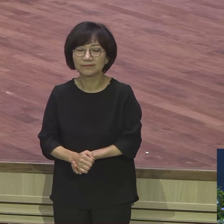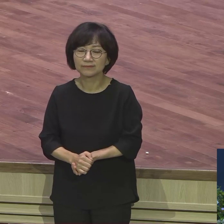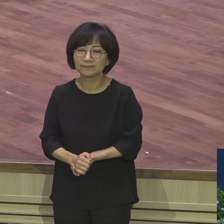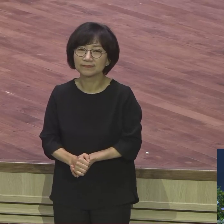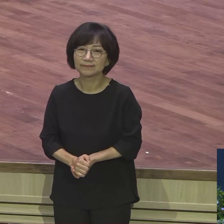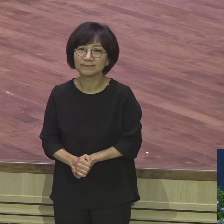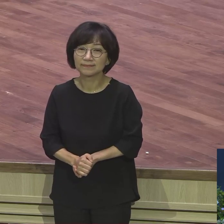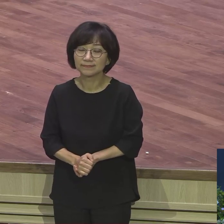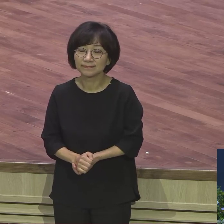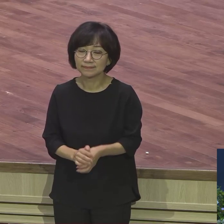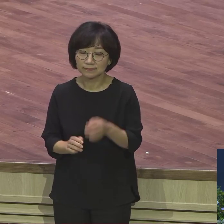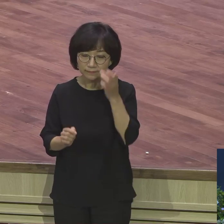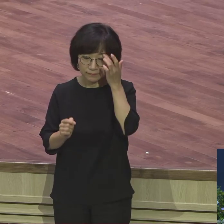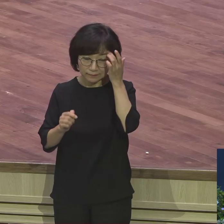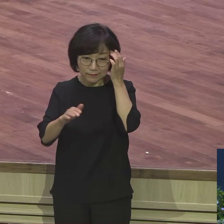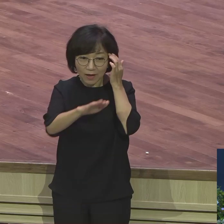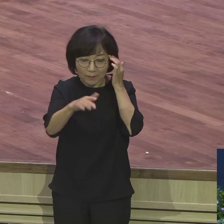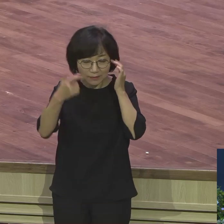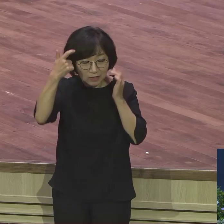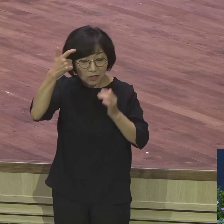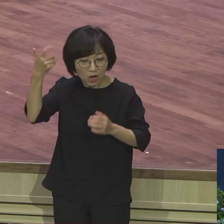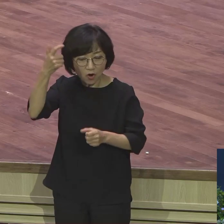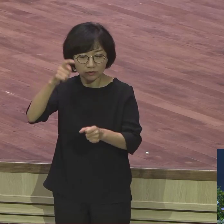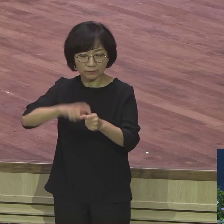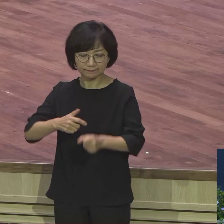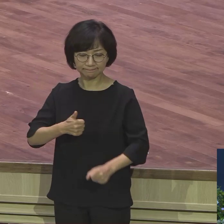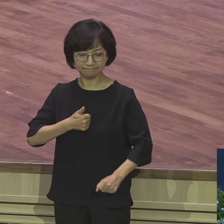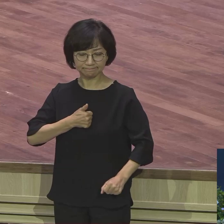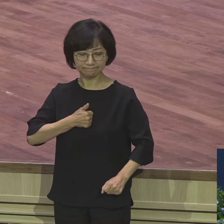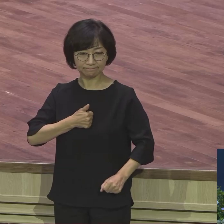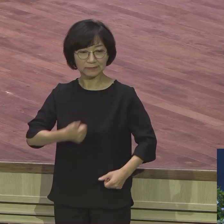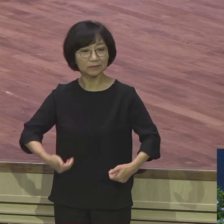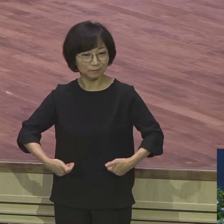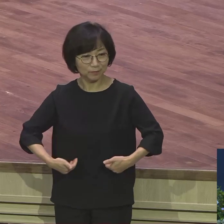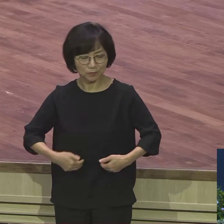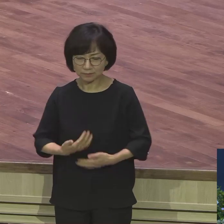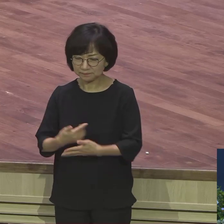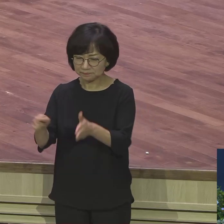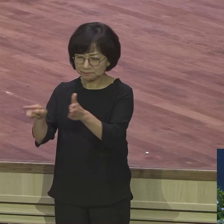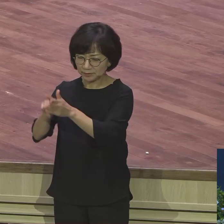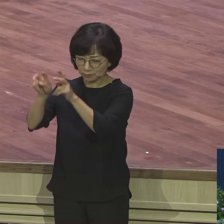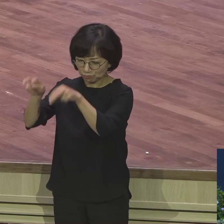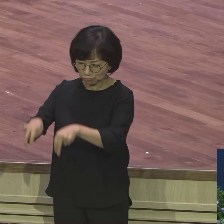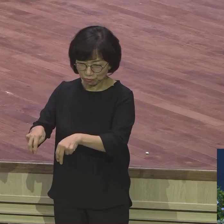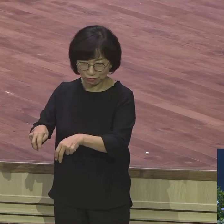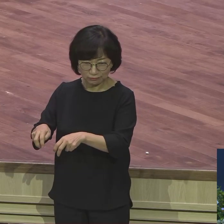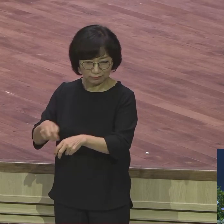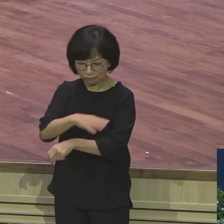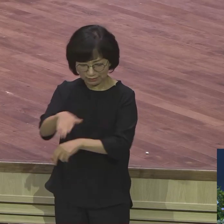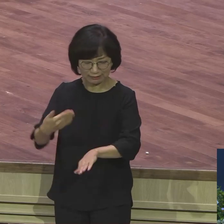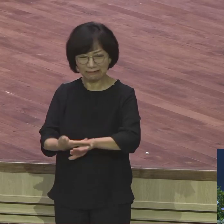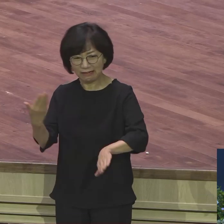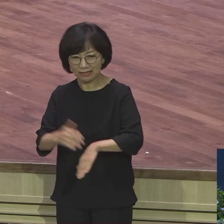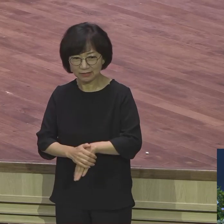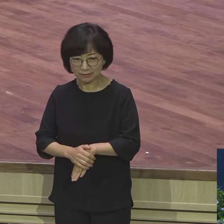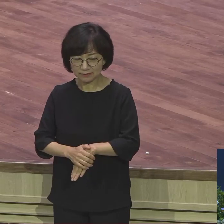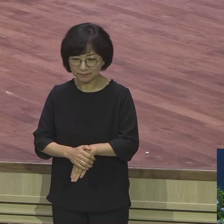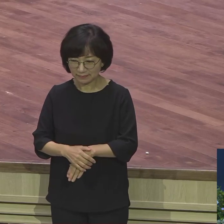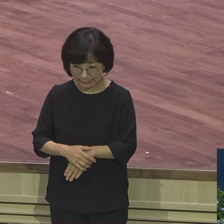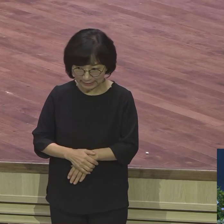영적 자존심 불신자 불신자 밥 얻어먹습니까 카드를 팍팍 잘라서라도 그냥